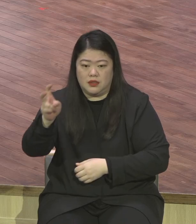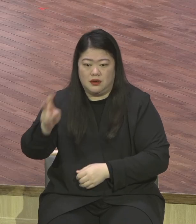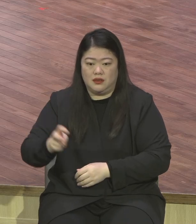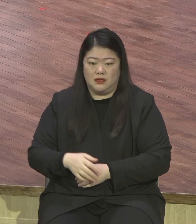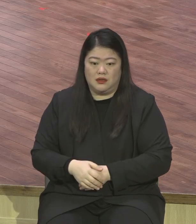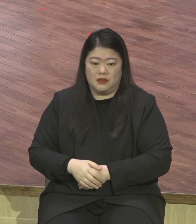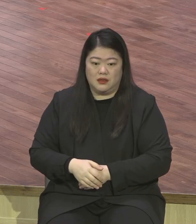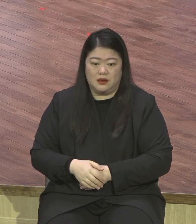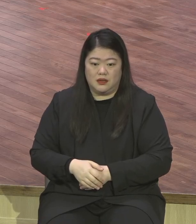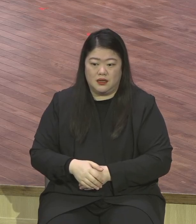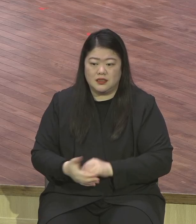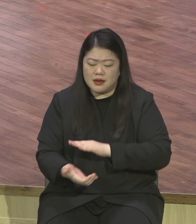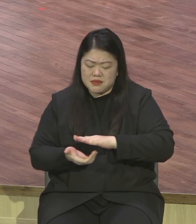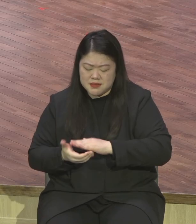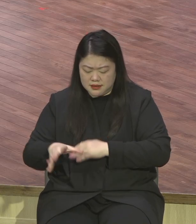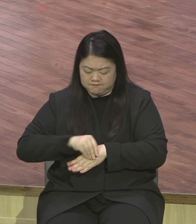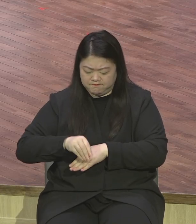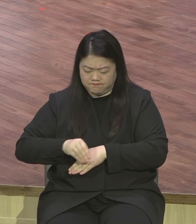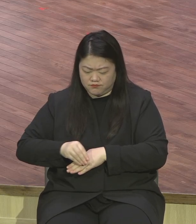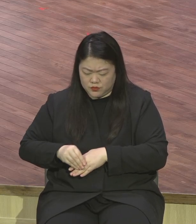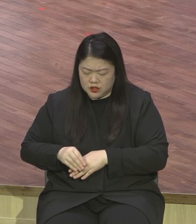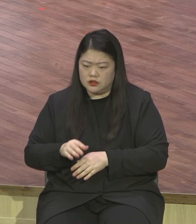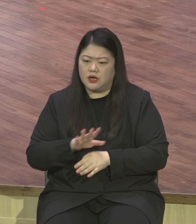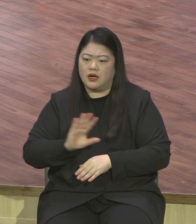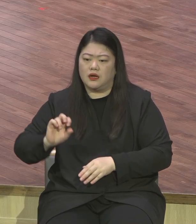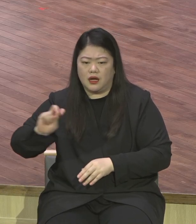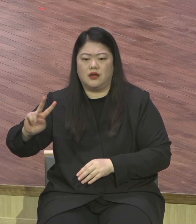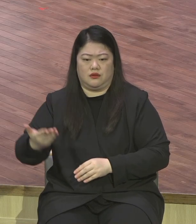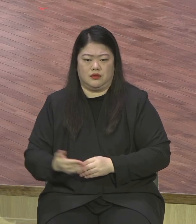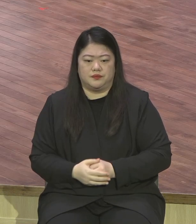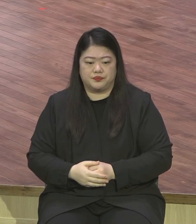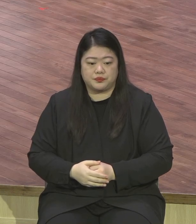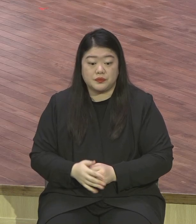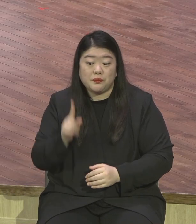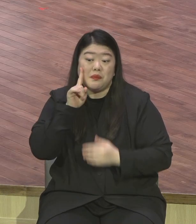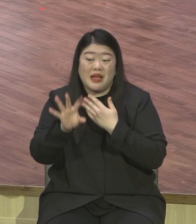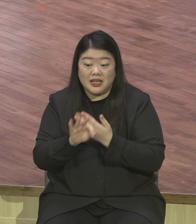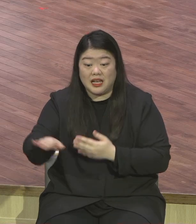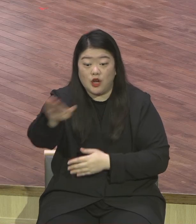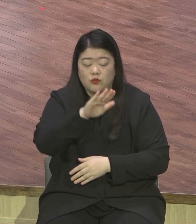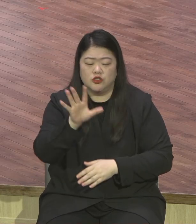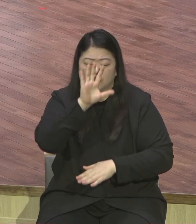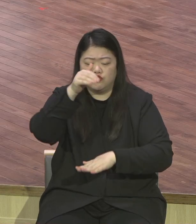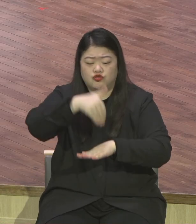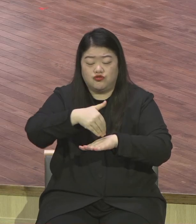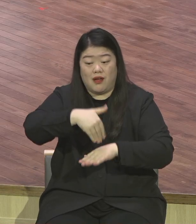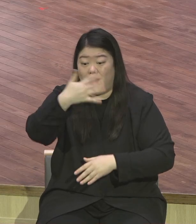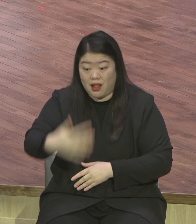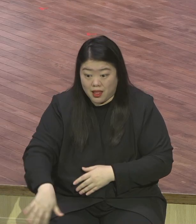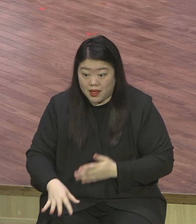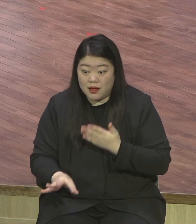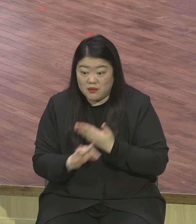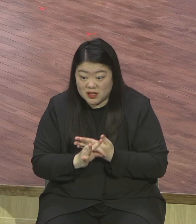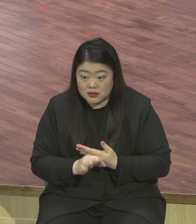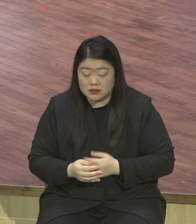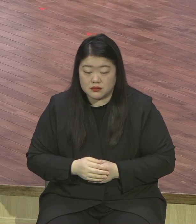못해요. 아무것도 못해요. 강서구도 못해요. 우리 동네도 등청등도 못한다니까 내 수준 가지고 뭘 해요. 나 혼자 살기